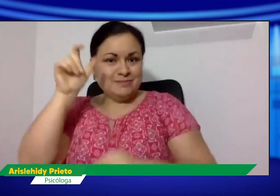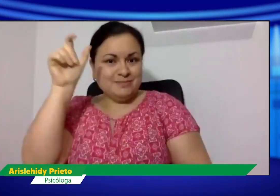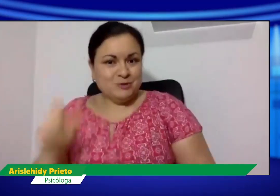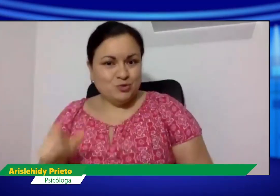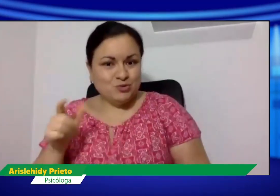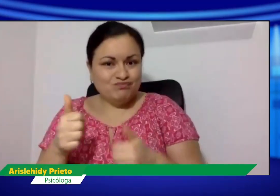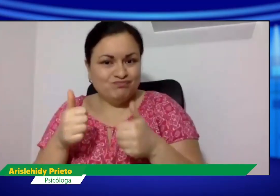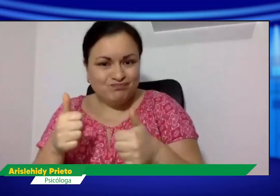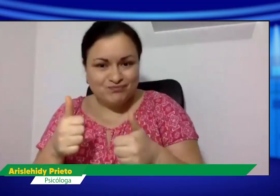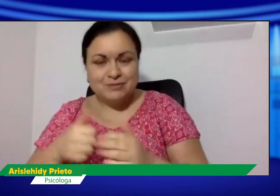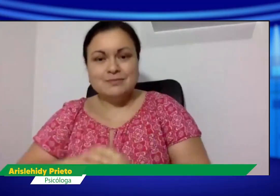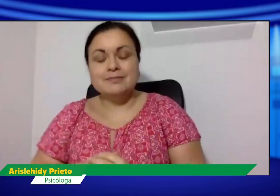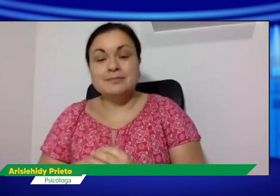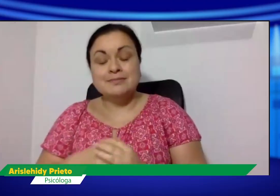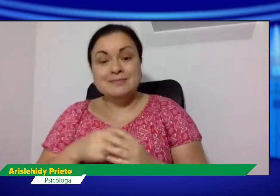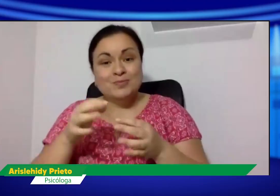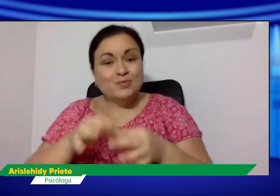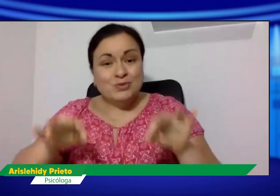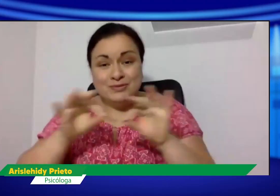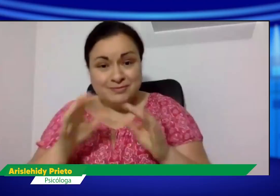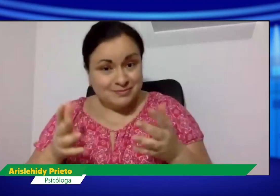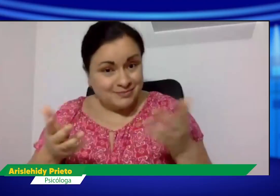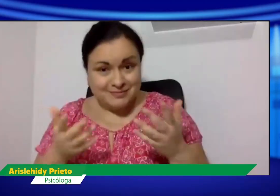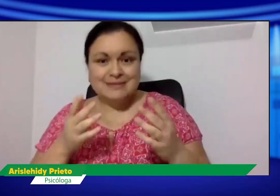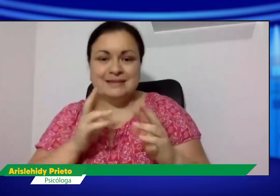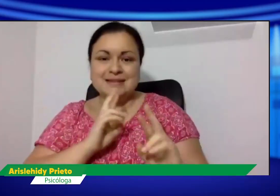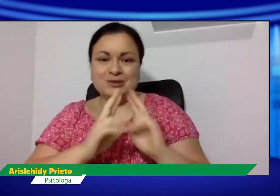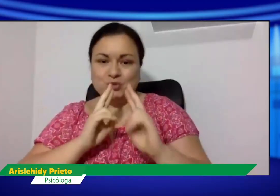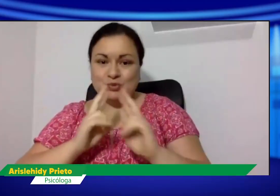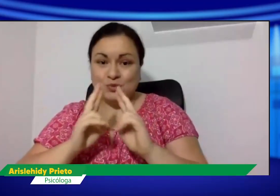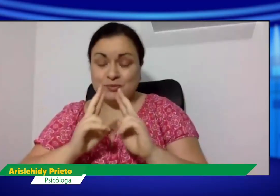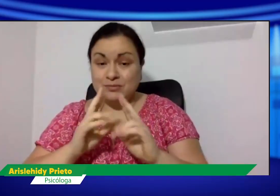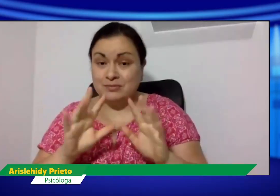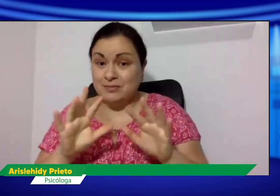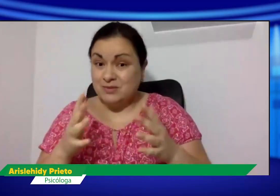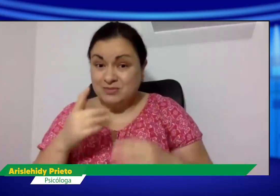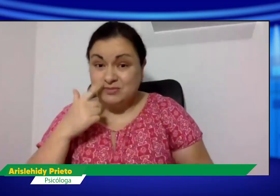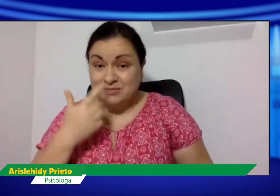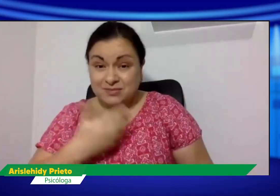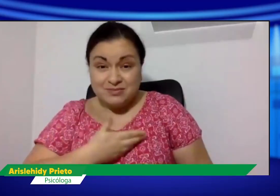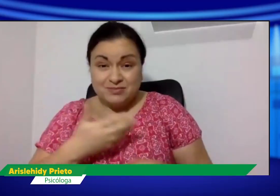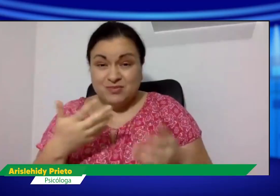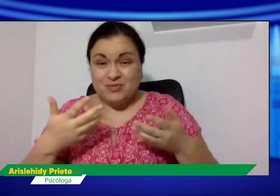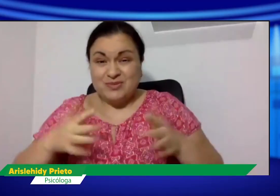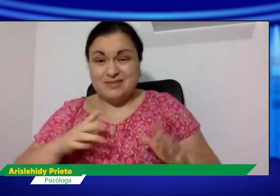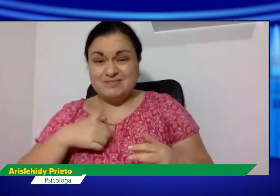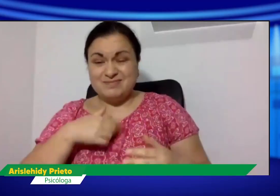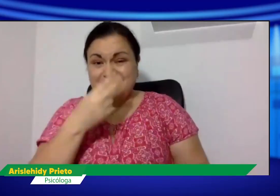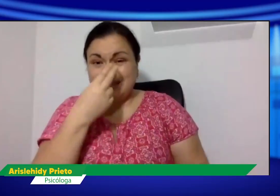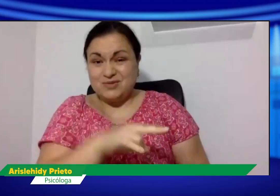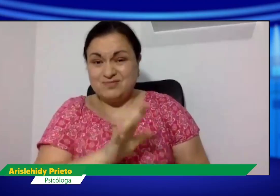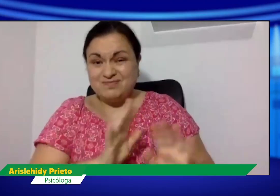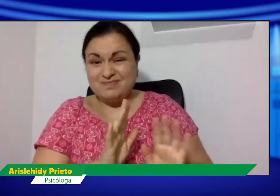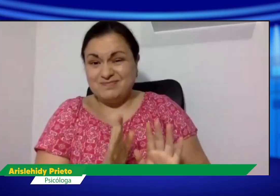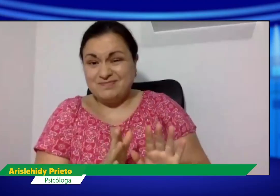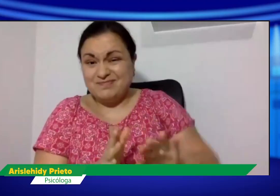con ellos. Esa es la construcción como ser humano. Entonces, es muy, muy importante esta relación con los padres, porque